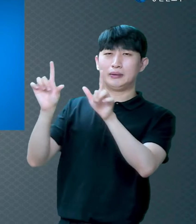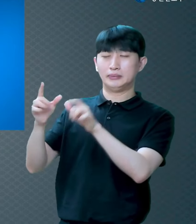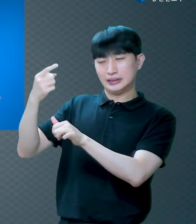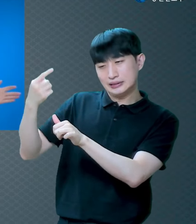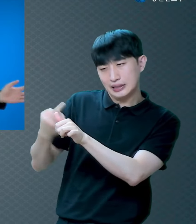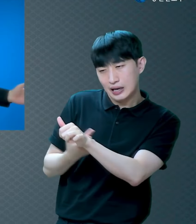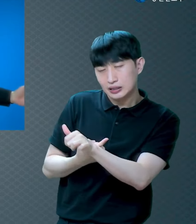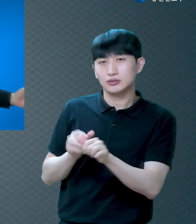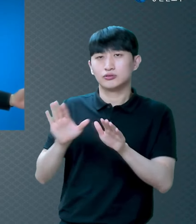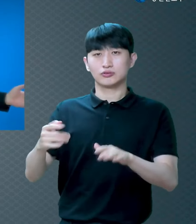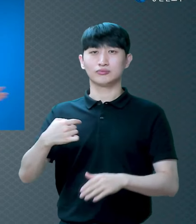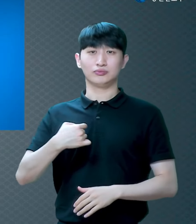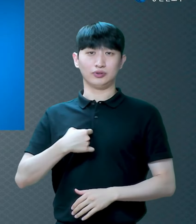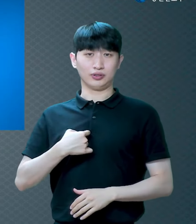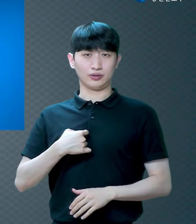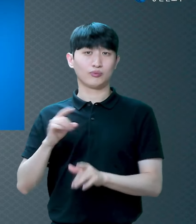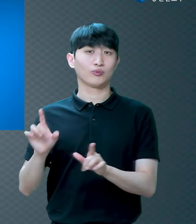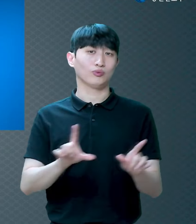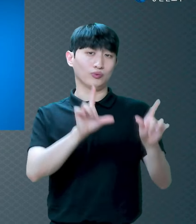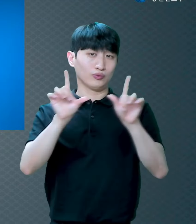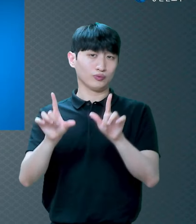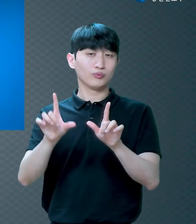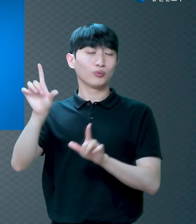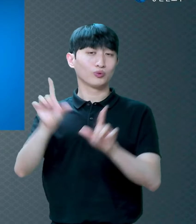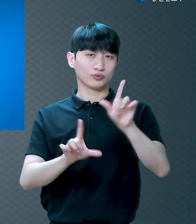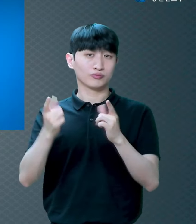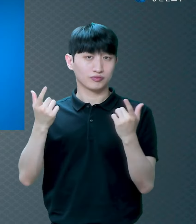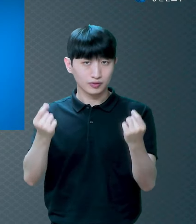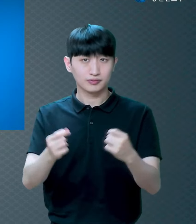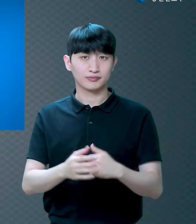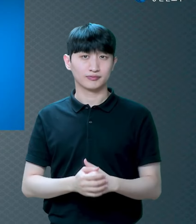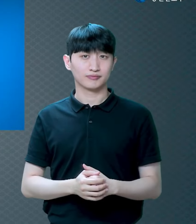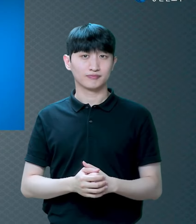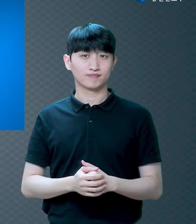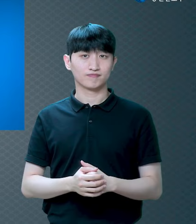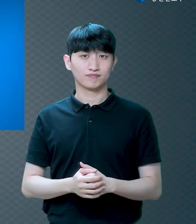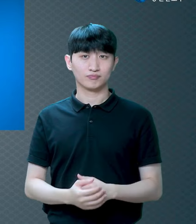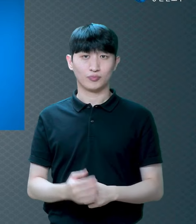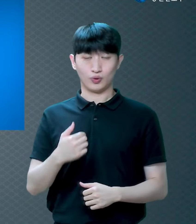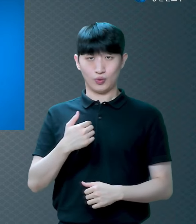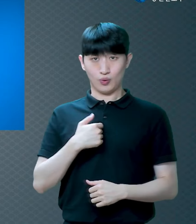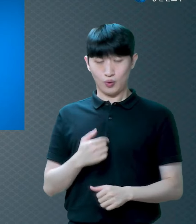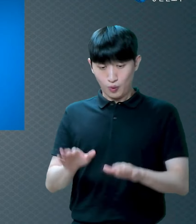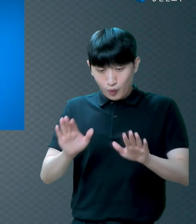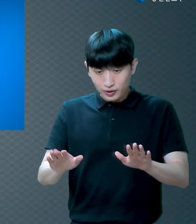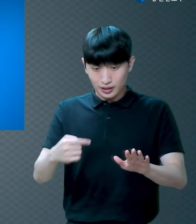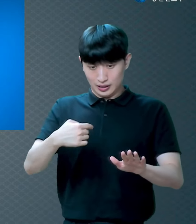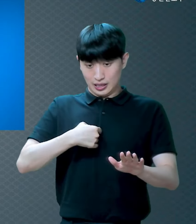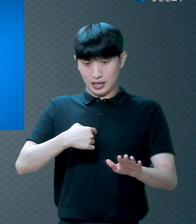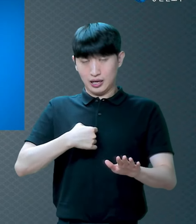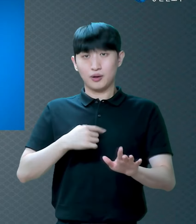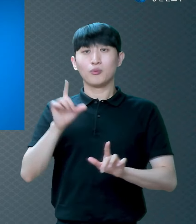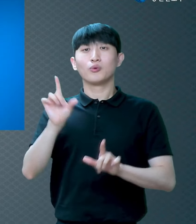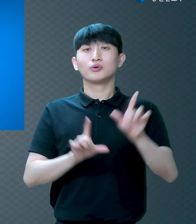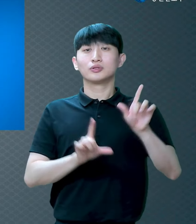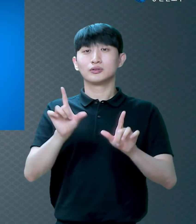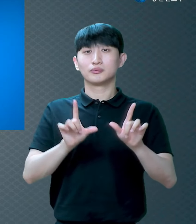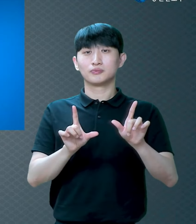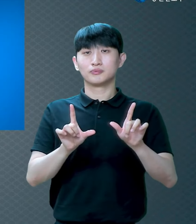지나간 시간 속에서 만들어진 거예요 오늘의 나는 누가 만든 거예요 자기 자신이 만든 거예요